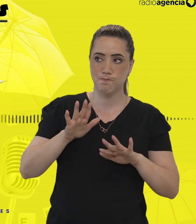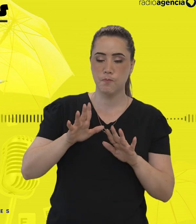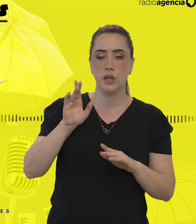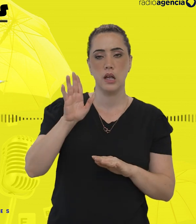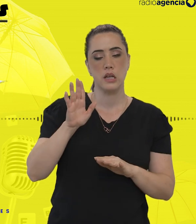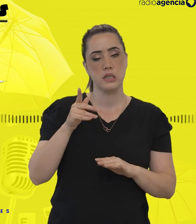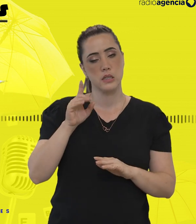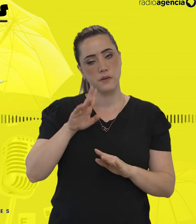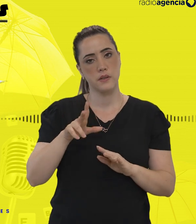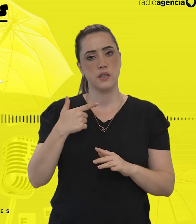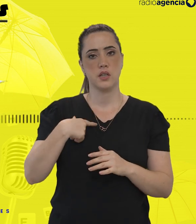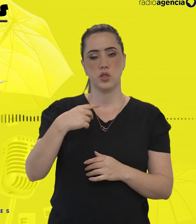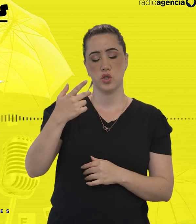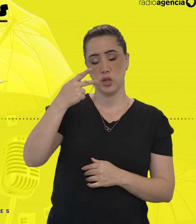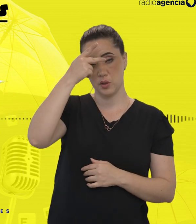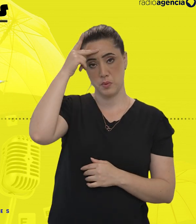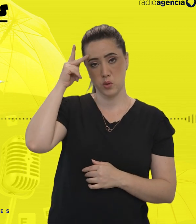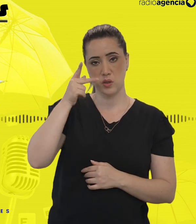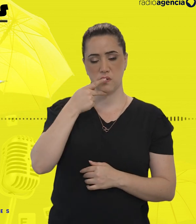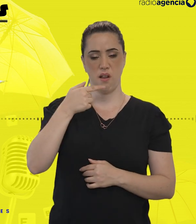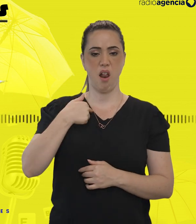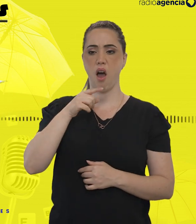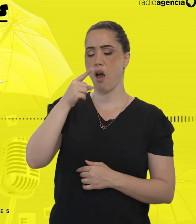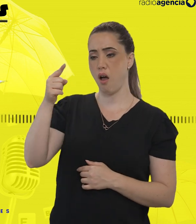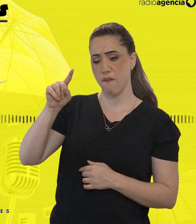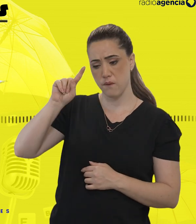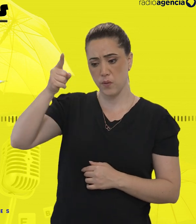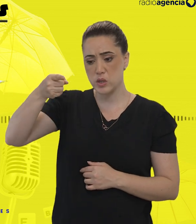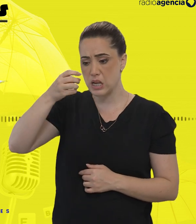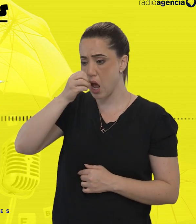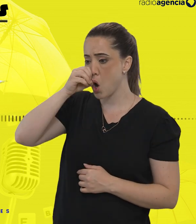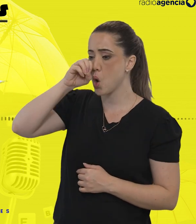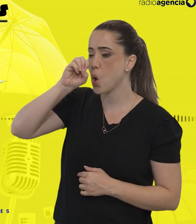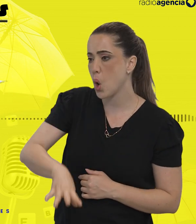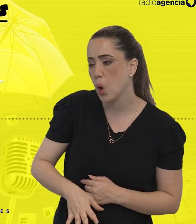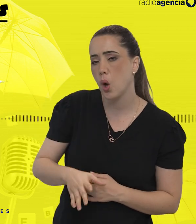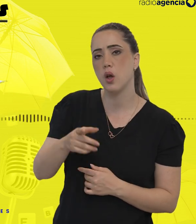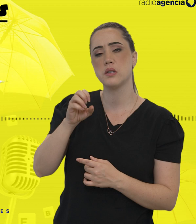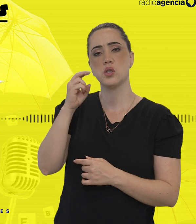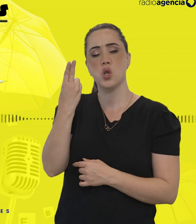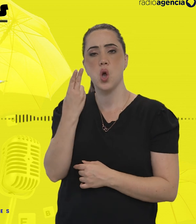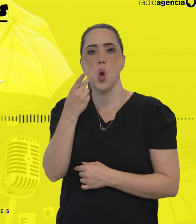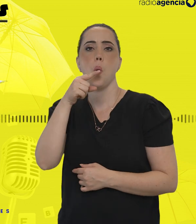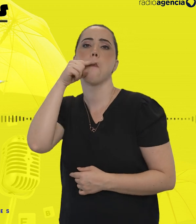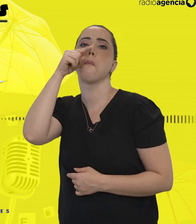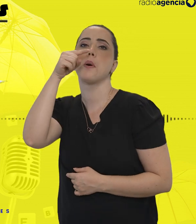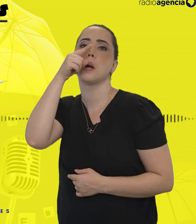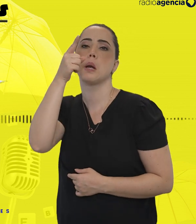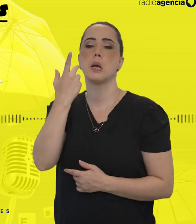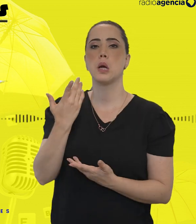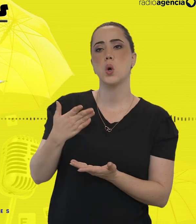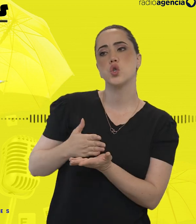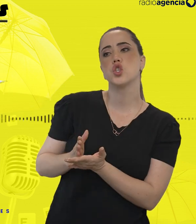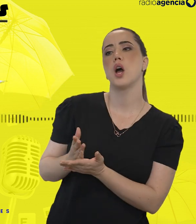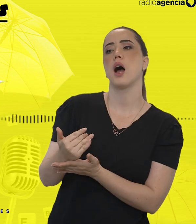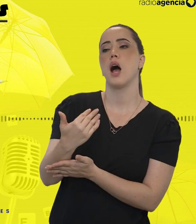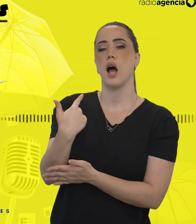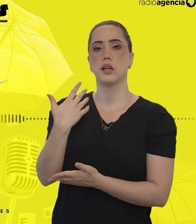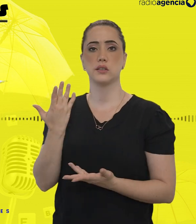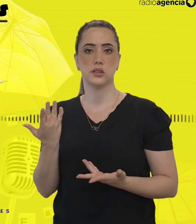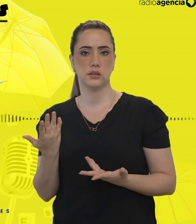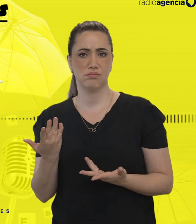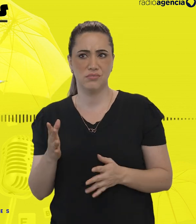a gente é rotuada como grosseira, fresca, chata, mimizenta, ignorante,